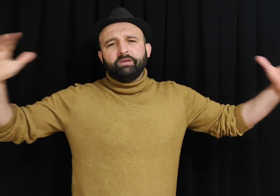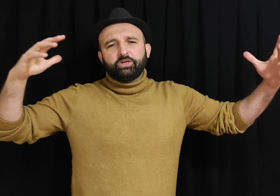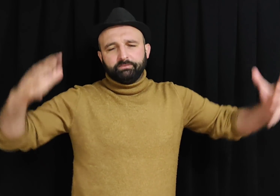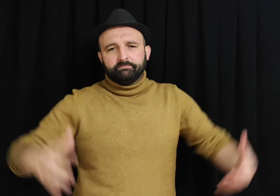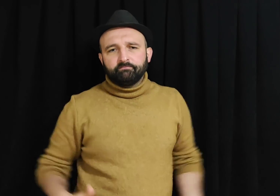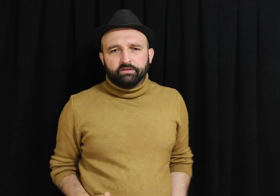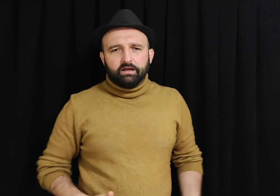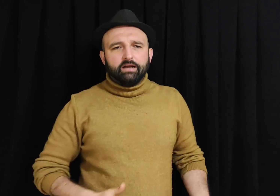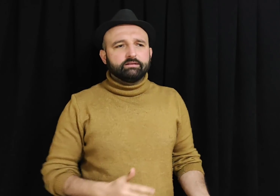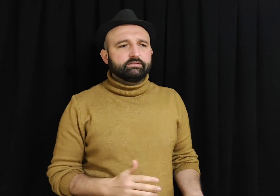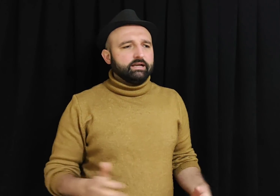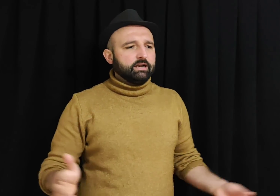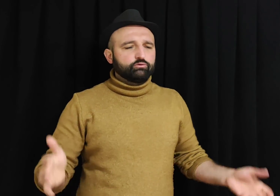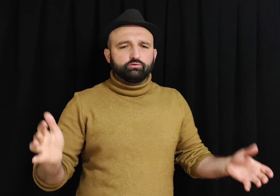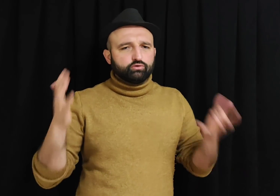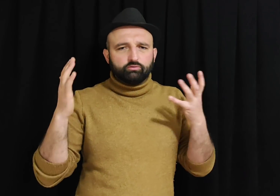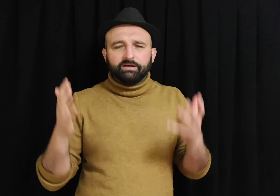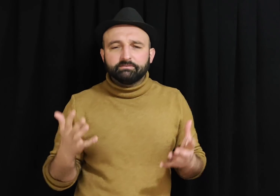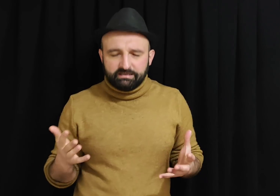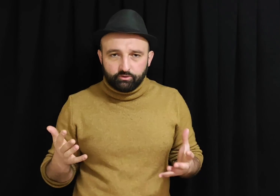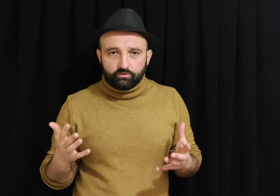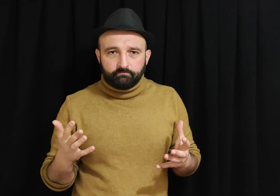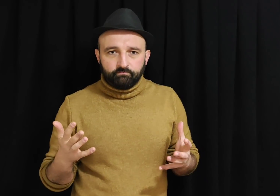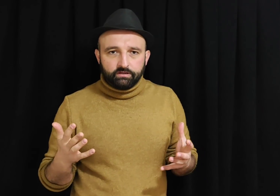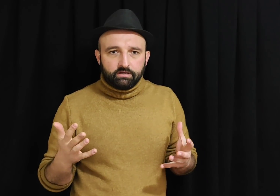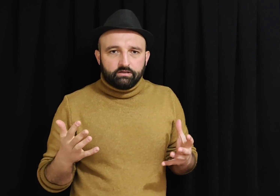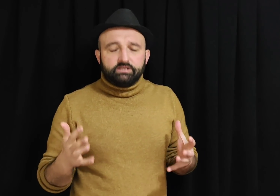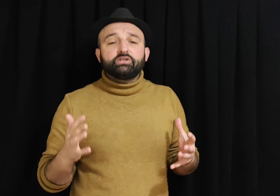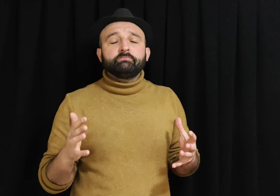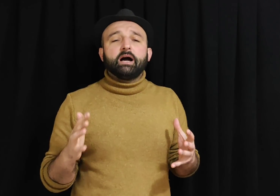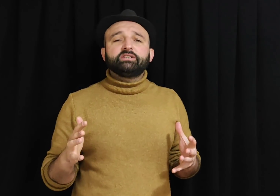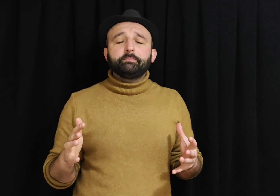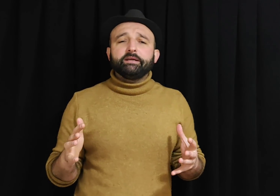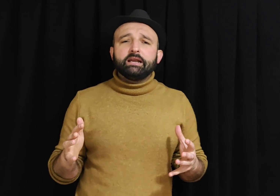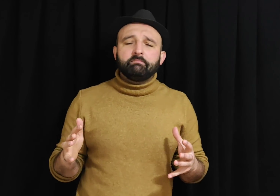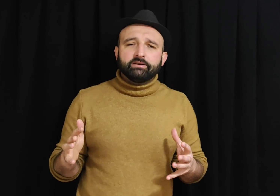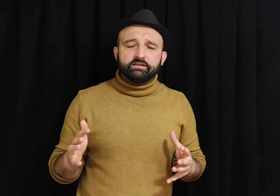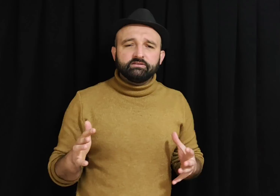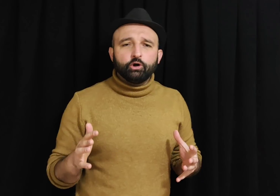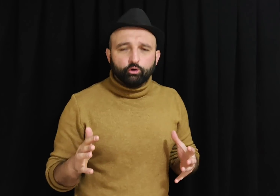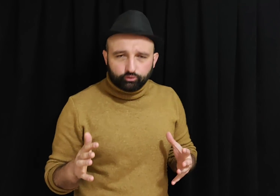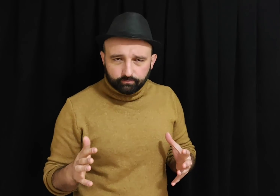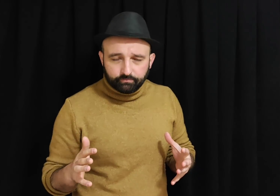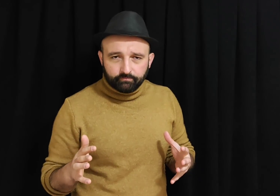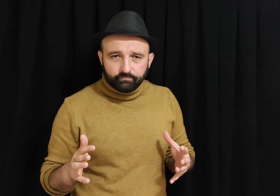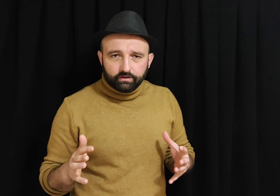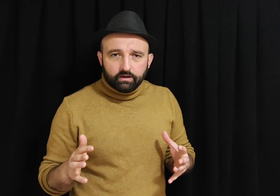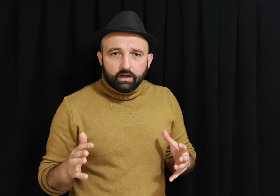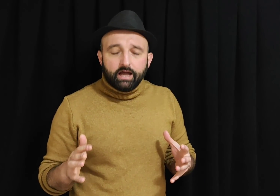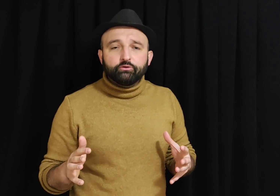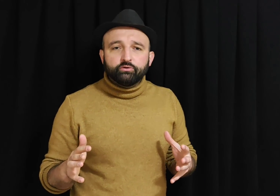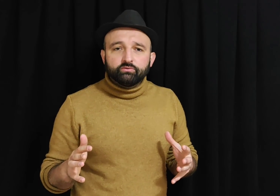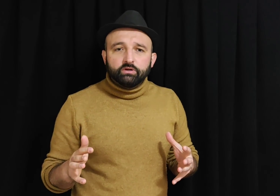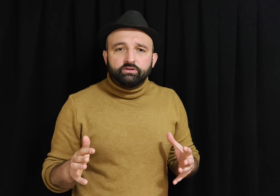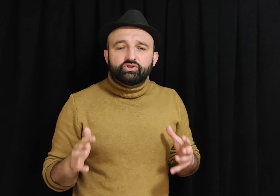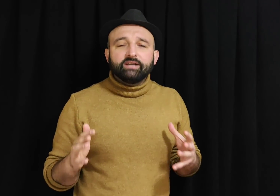5000. Artık sayılar tuttu tutmadı bilmiyorum. Siz şimdi AKP Genel Merkezi'nde oturup her gün can